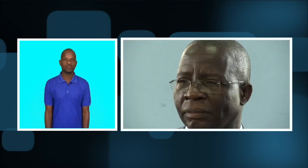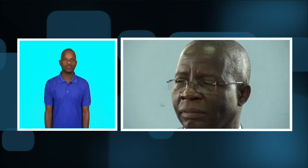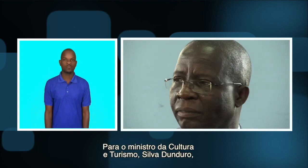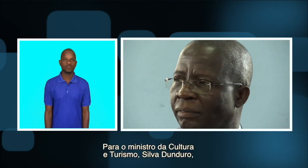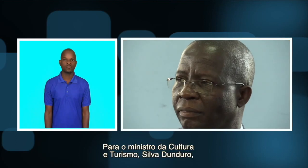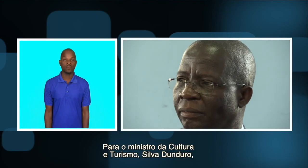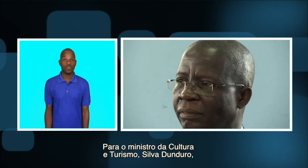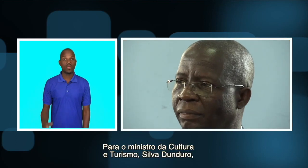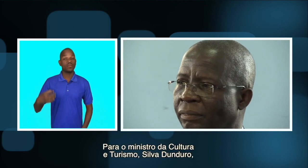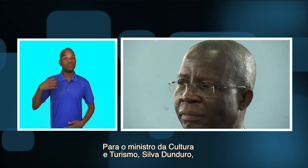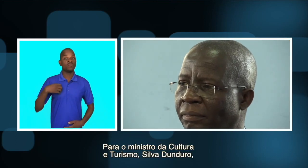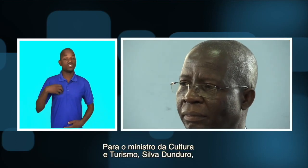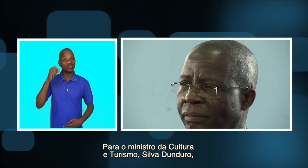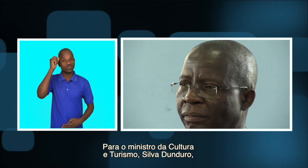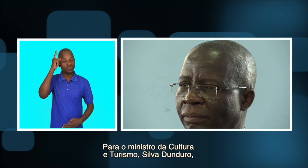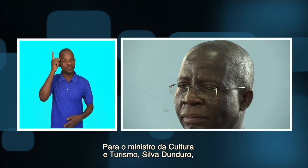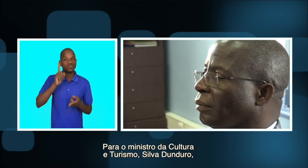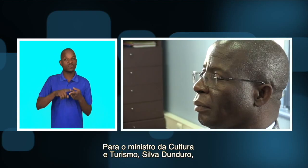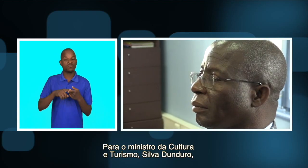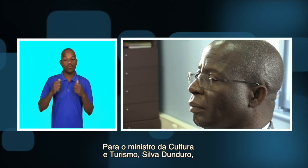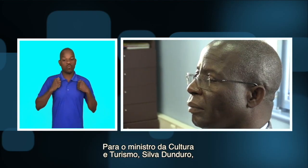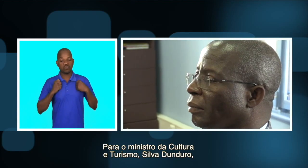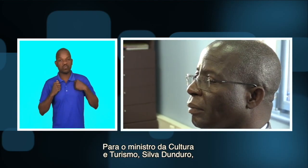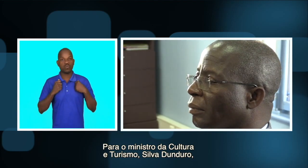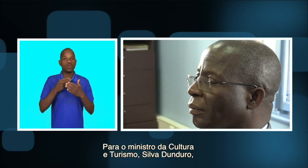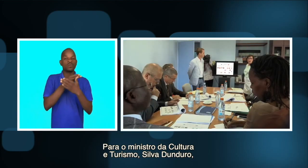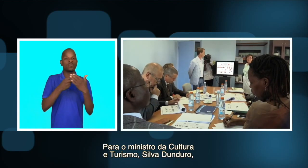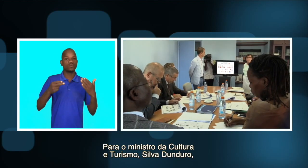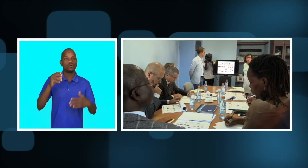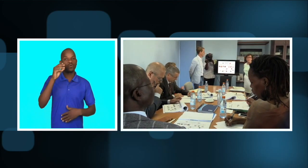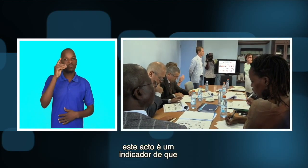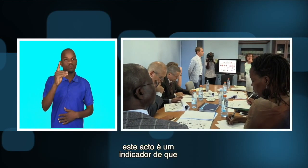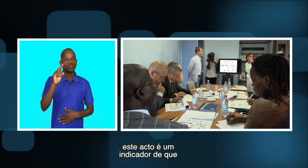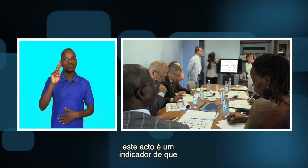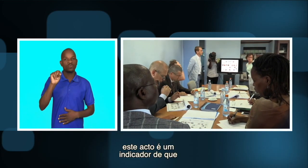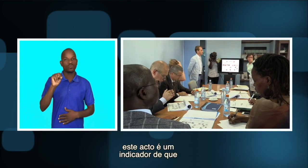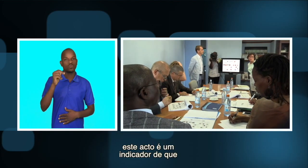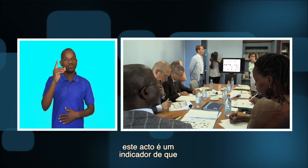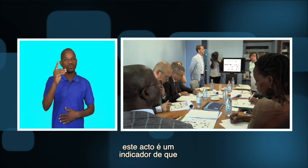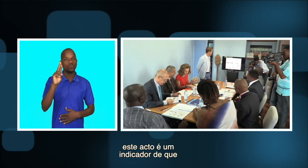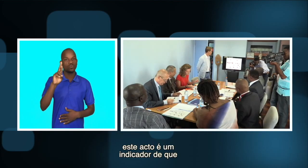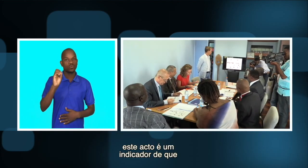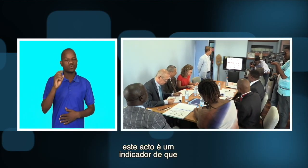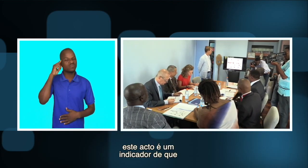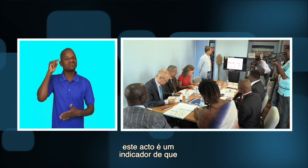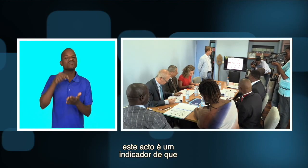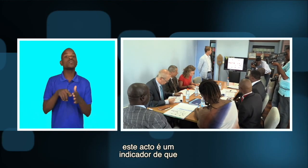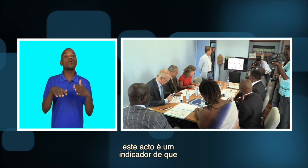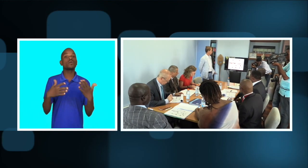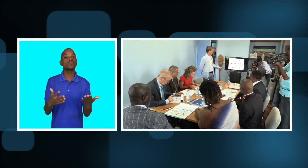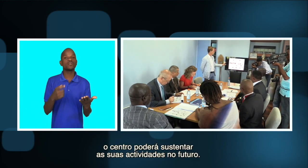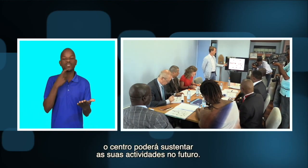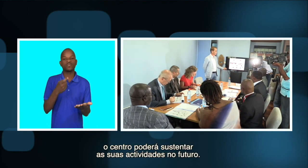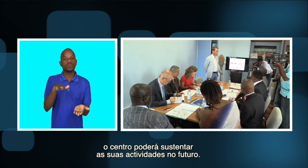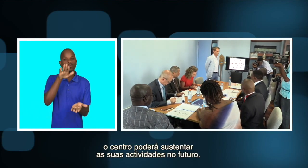Para o Ministro da Cultura e Turismo Silva Dondoro, este ato é um indicador de que